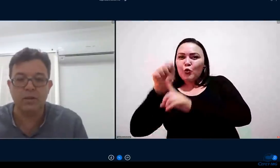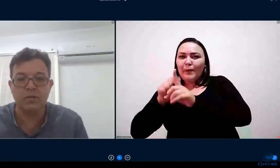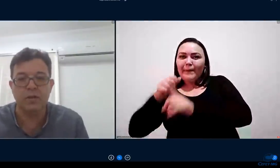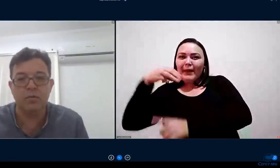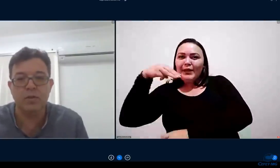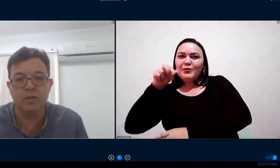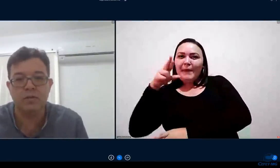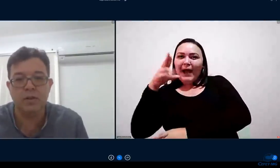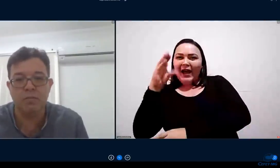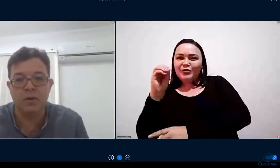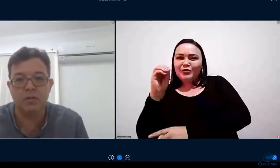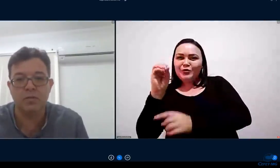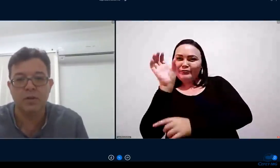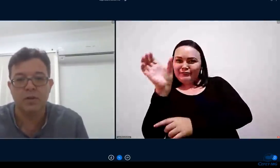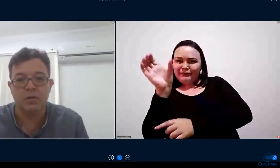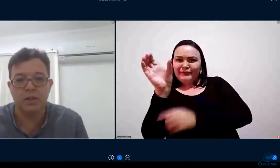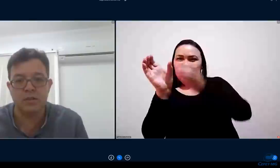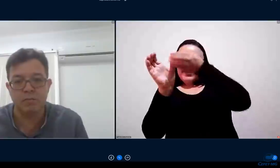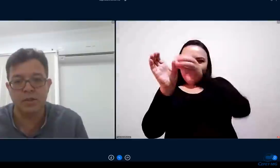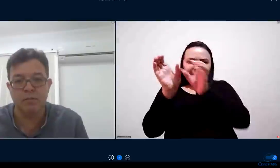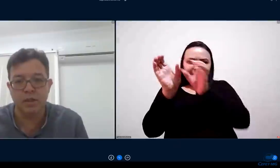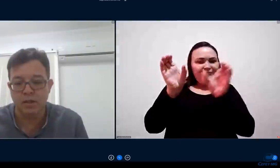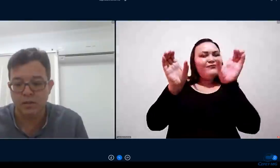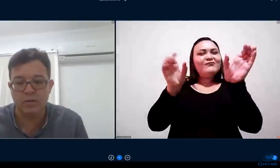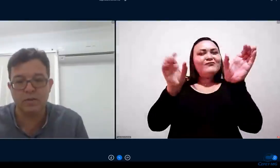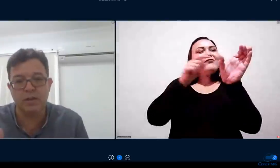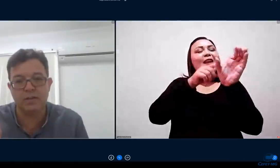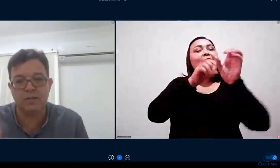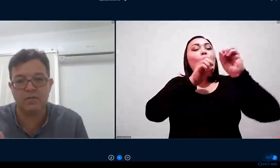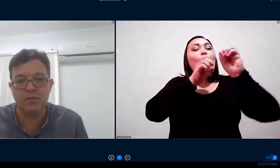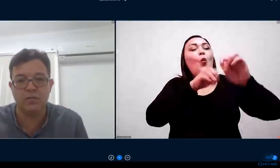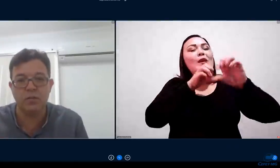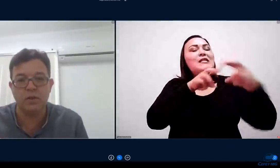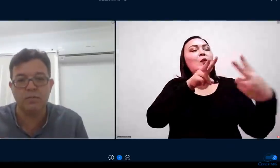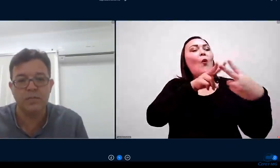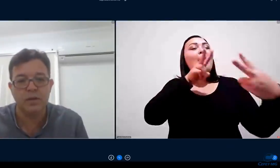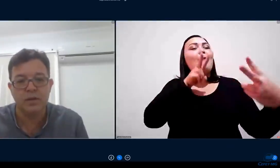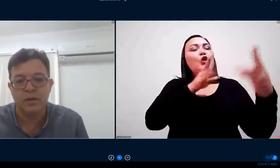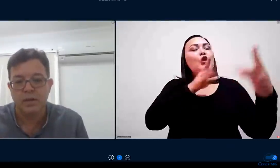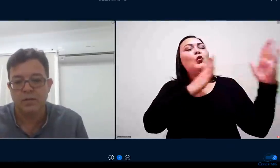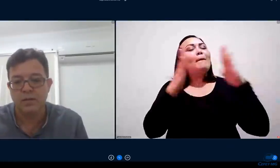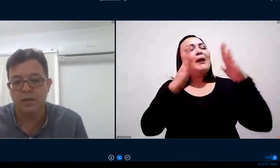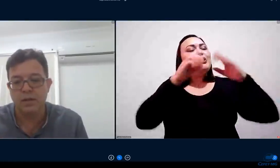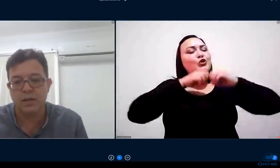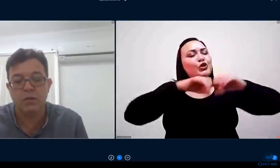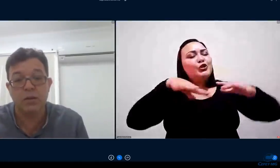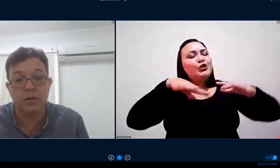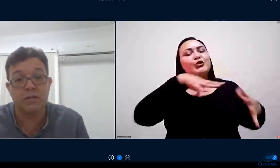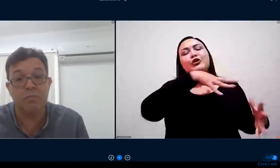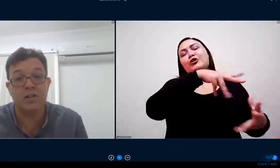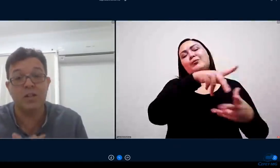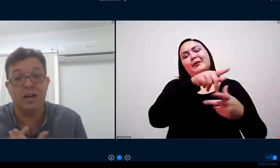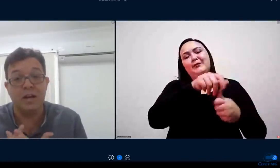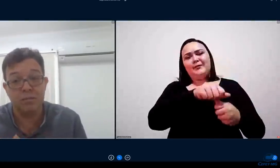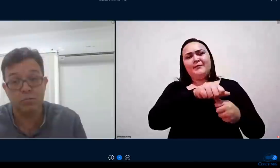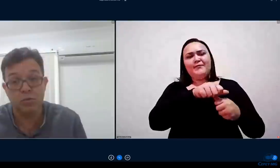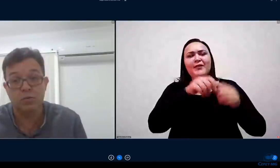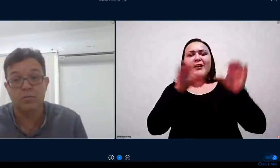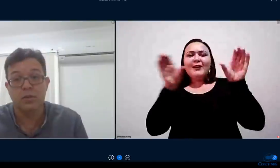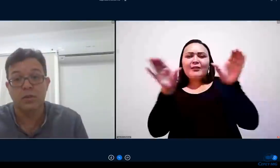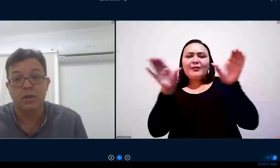parte B do grãozinho o ensino remoto durante a pandemia e o que seria essa fissura? Seria aquilo que nós